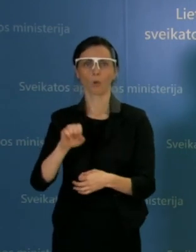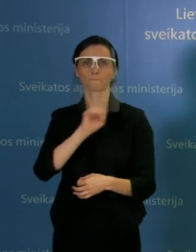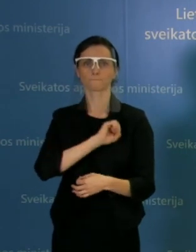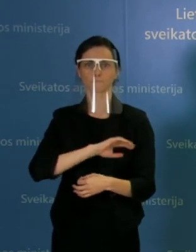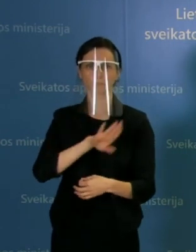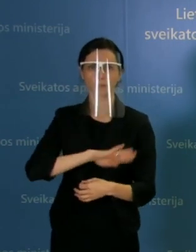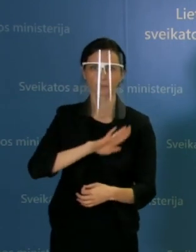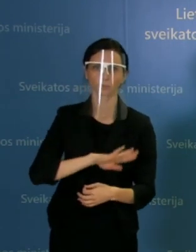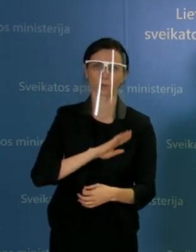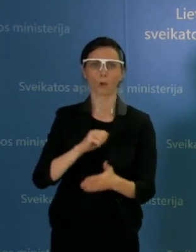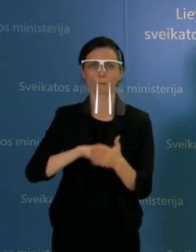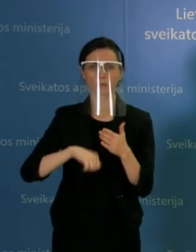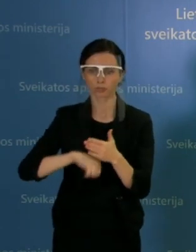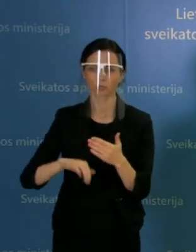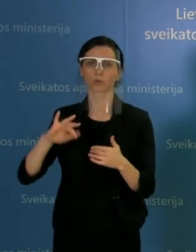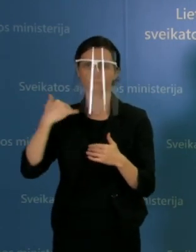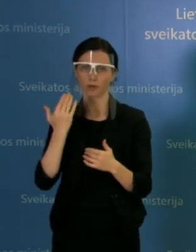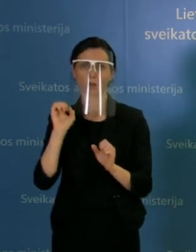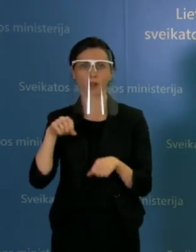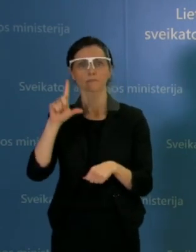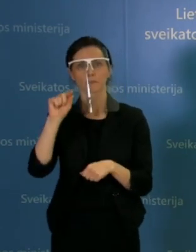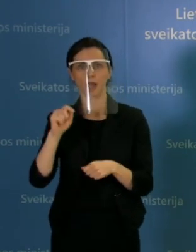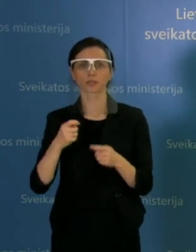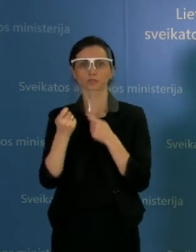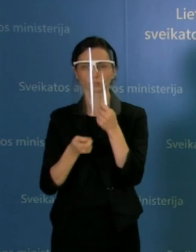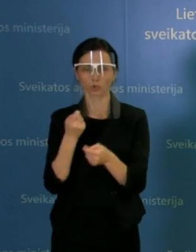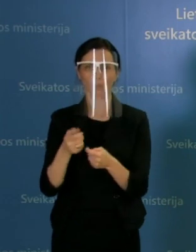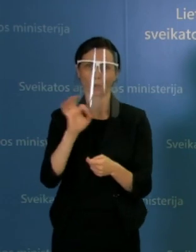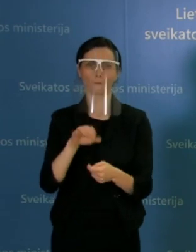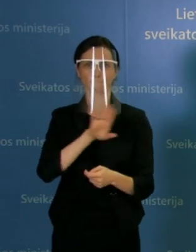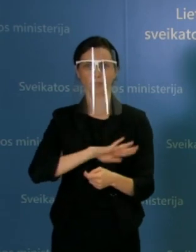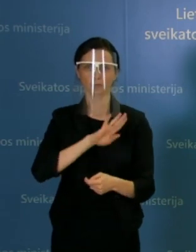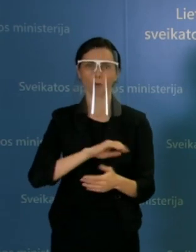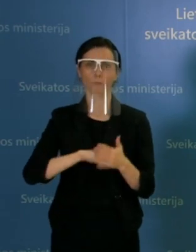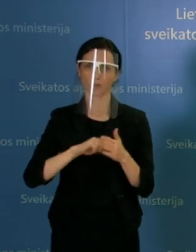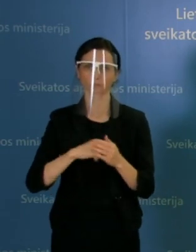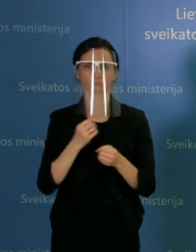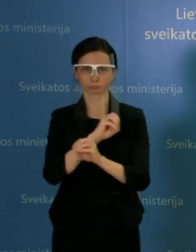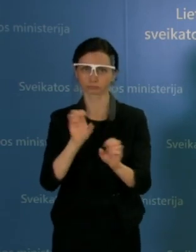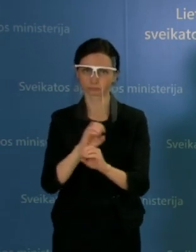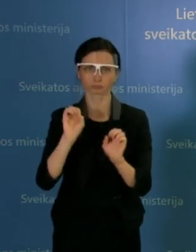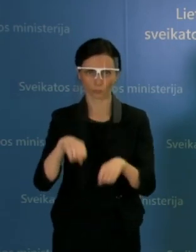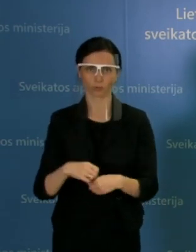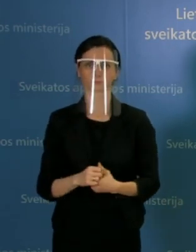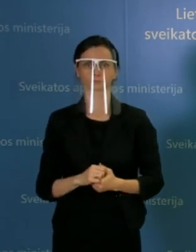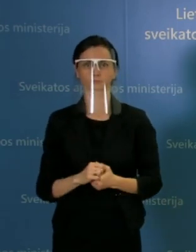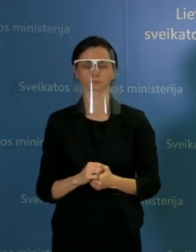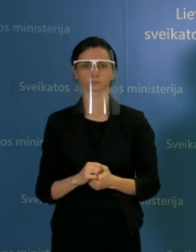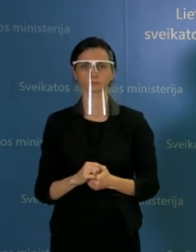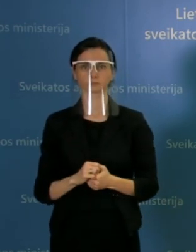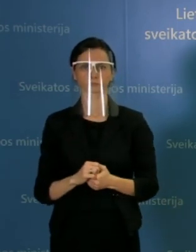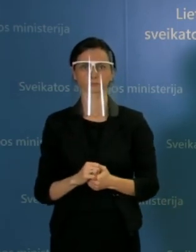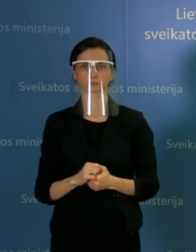pirmadienį galbūt detaliau papasakoti ir pristatyti, dėl ko matom vis tik tai šiuo metu jau auganti